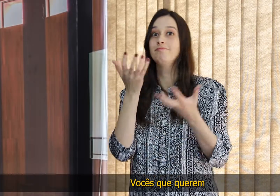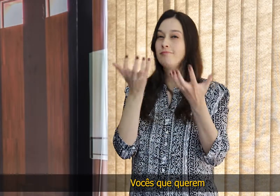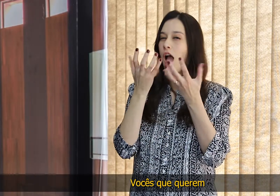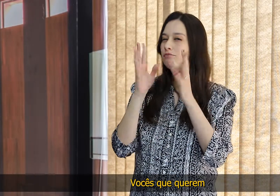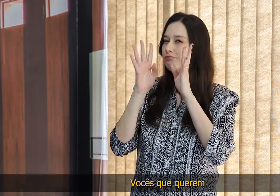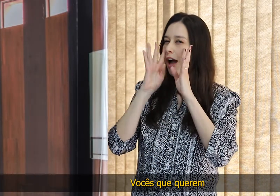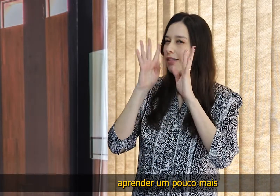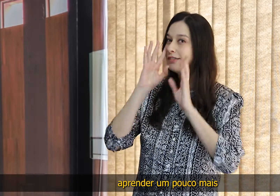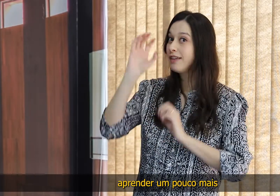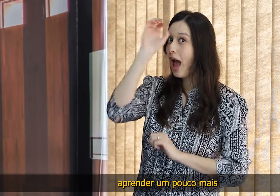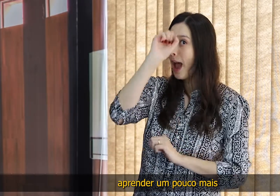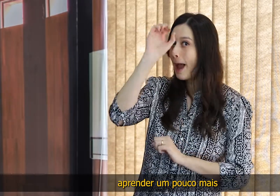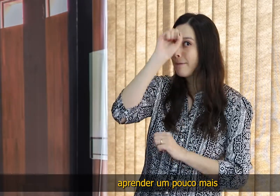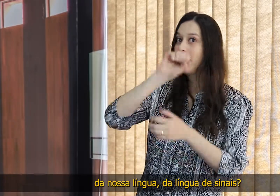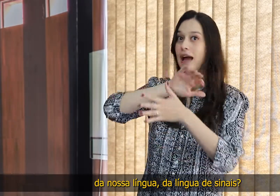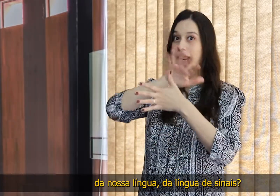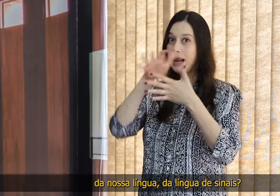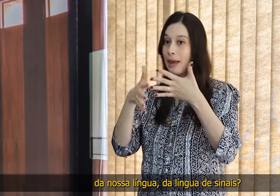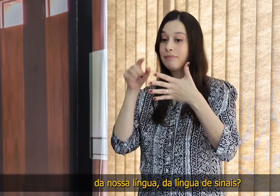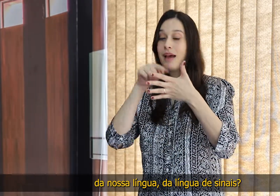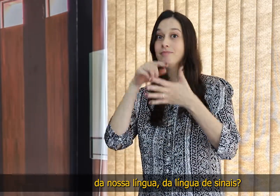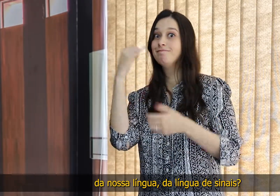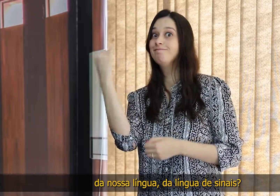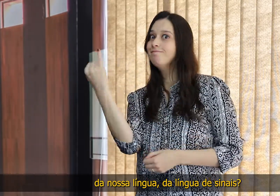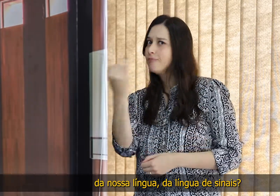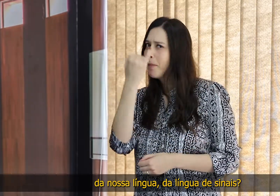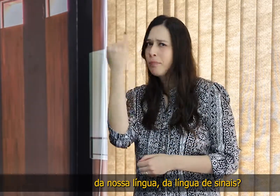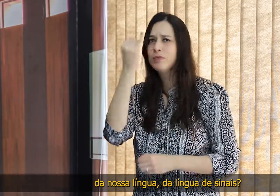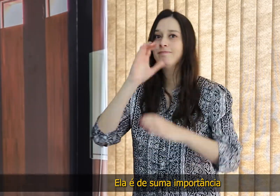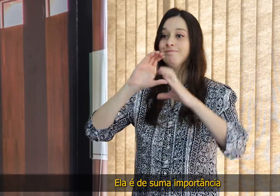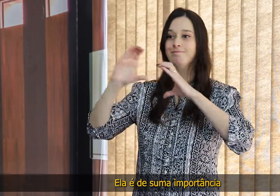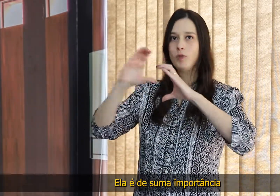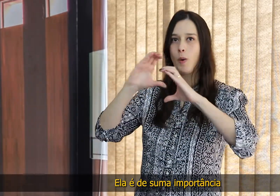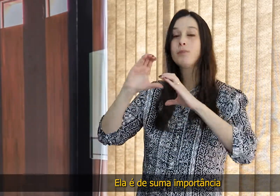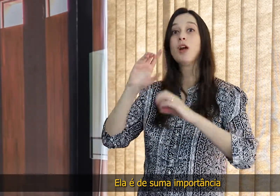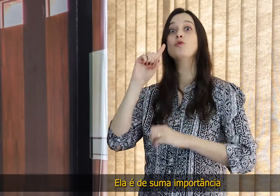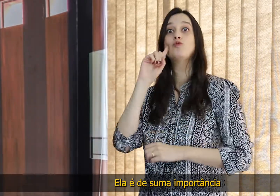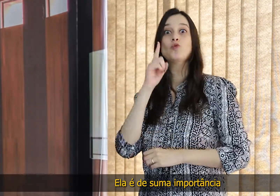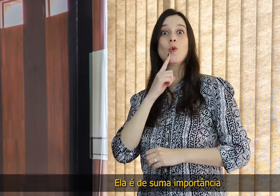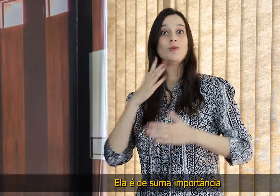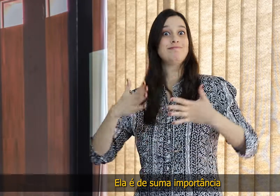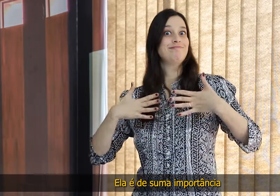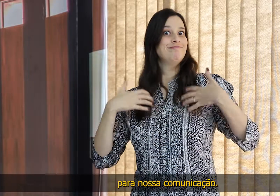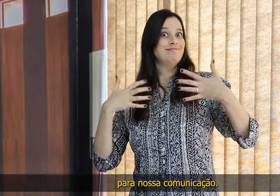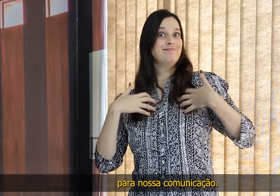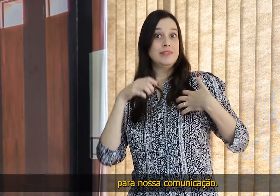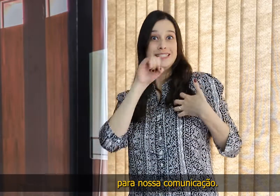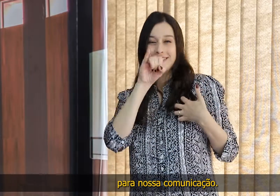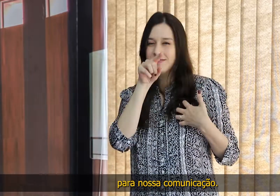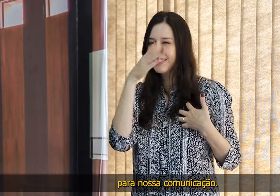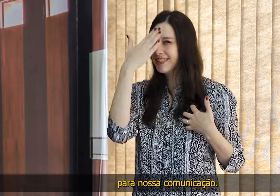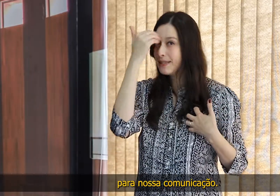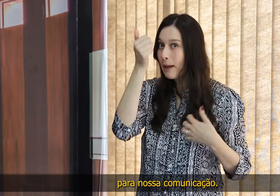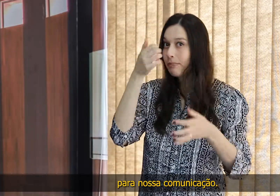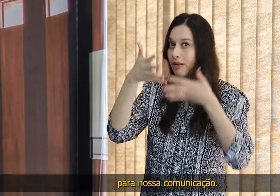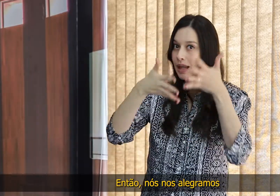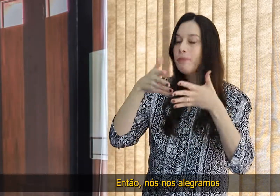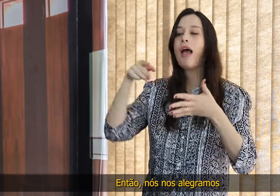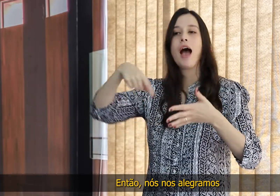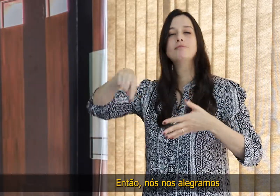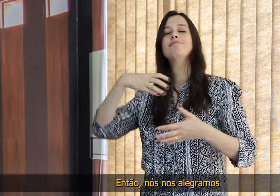Vocês que querem aprender um pouco mais da nossa língua, da língua de sinais, ela é de suma importância para a nossa comunicação.